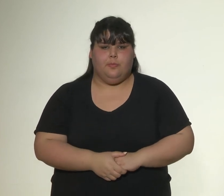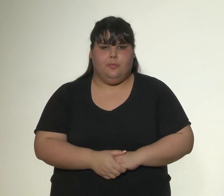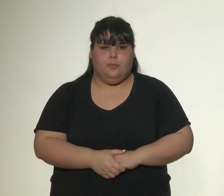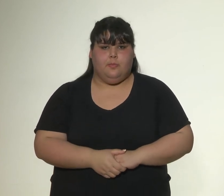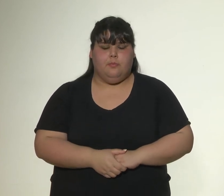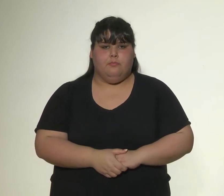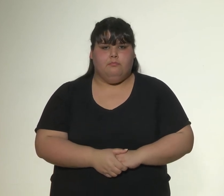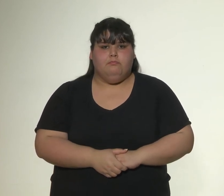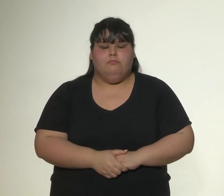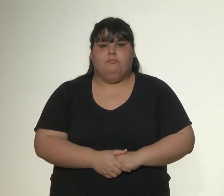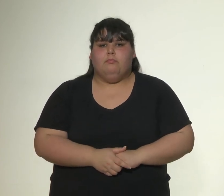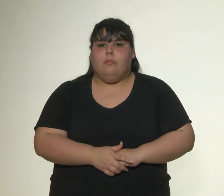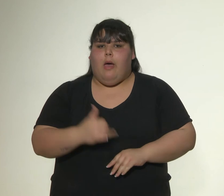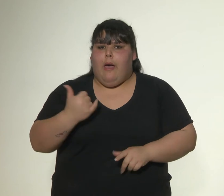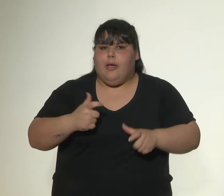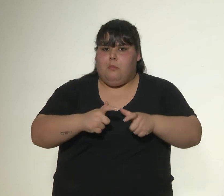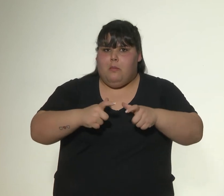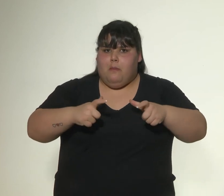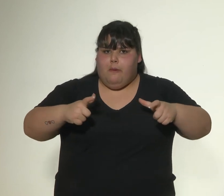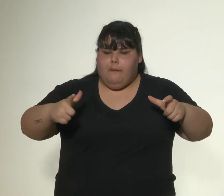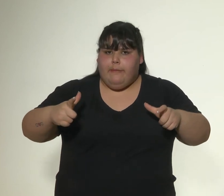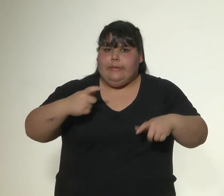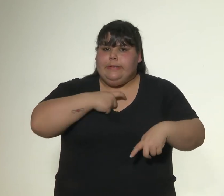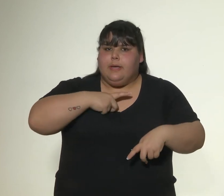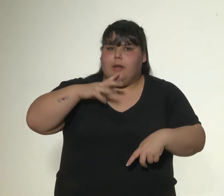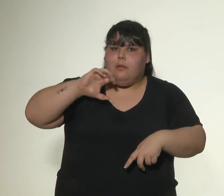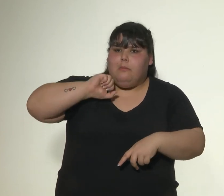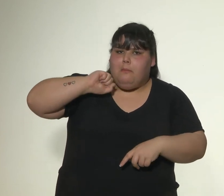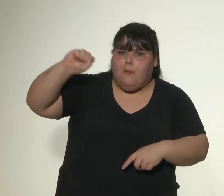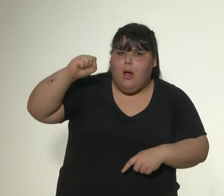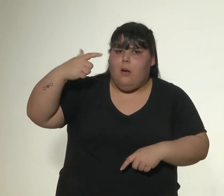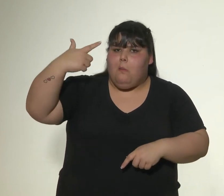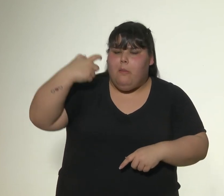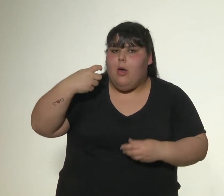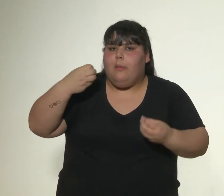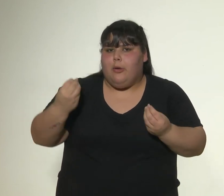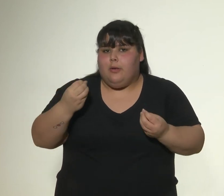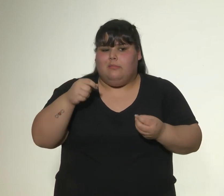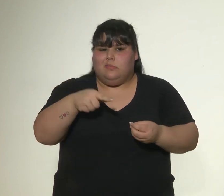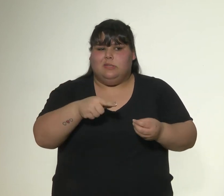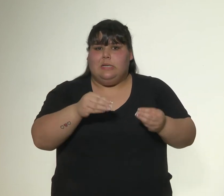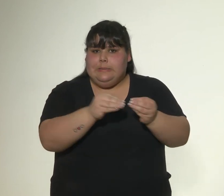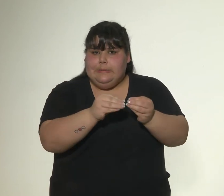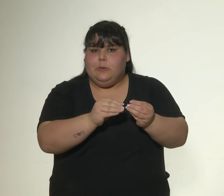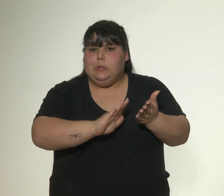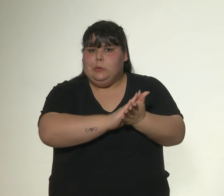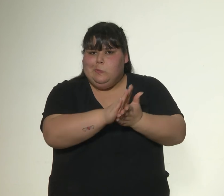Alto índice de intentos de suicidio debido a la imposibilidad de elaborar